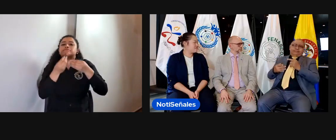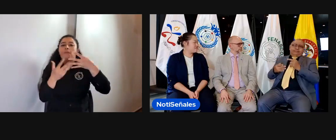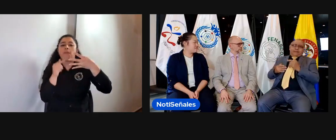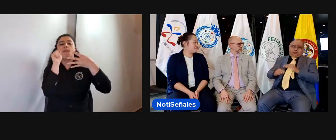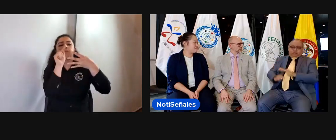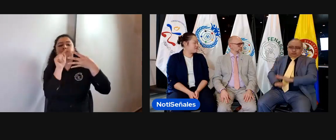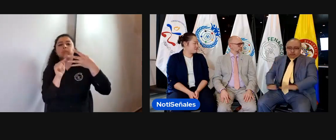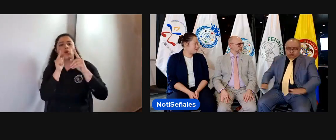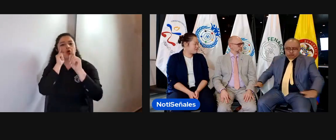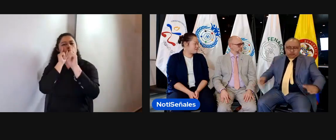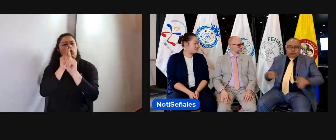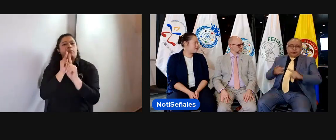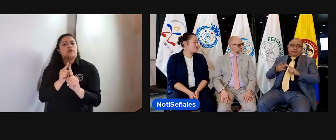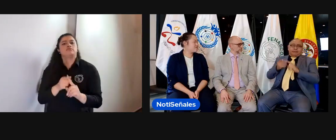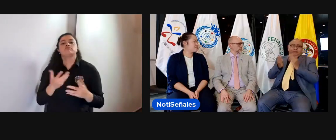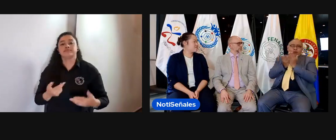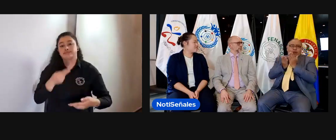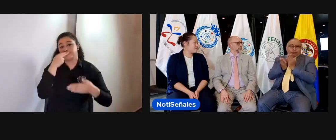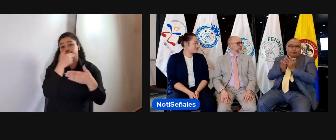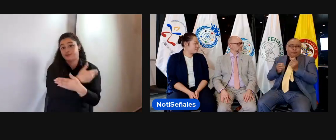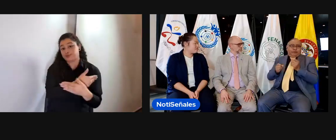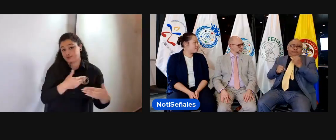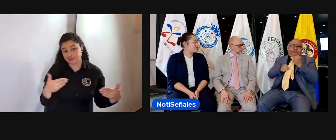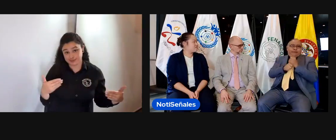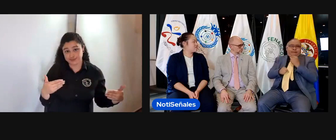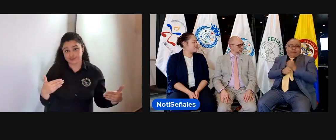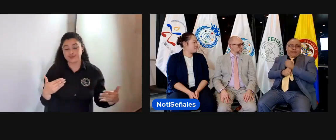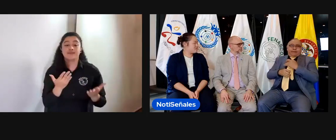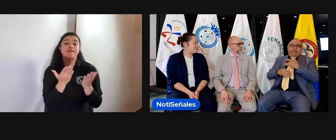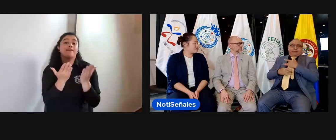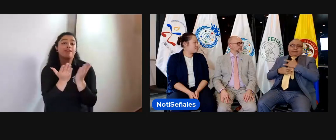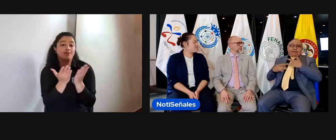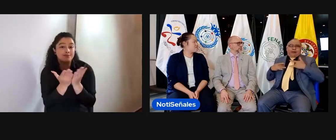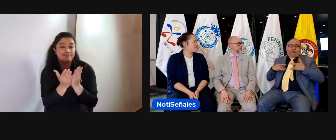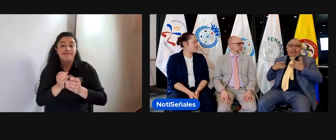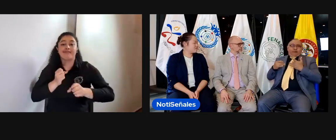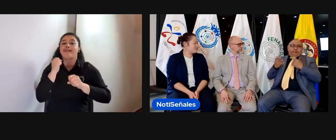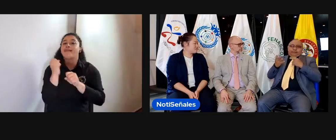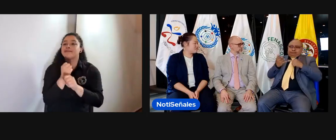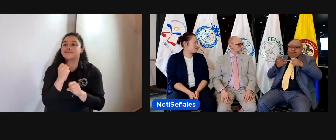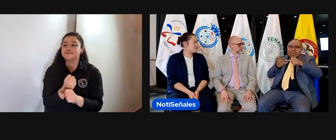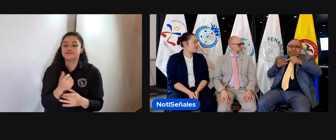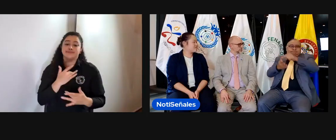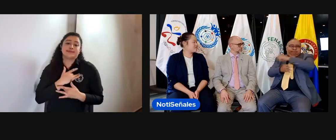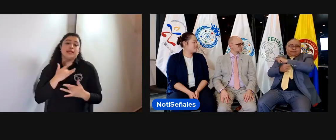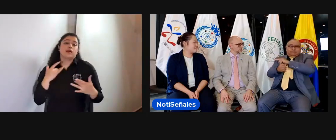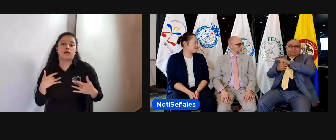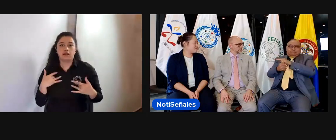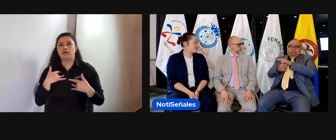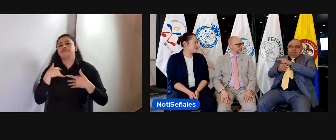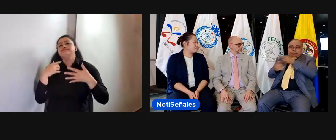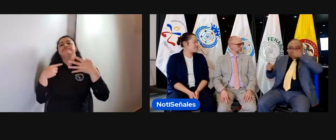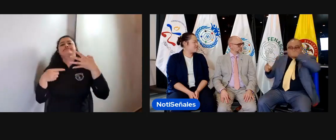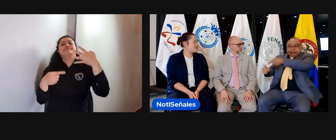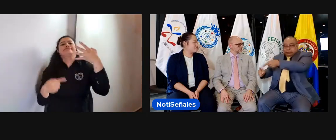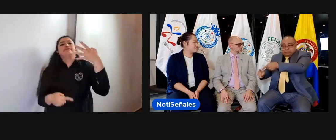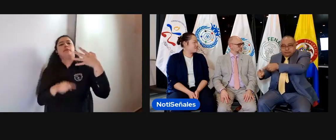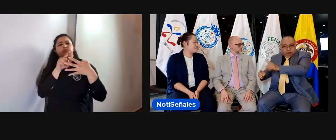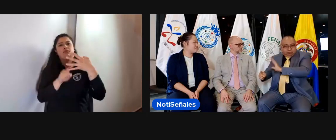nosotros trabajamos por los niños, por la educación, por el trabajo, por poder acceder a diferentes